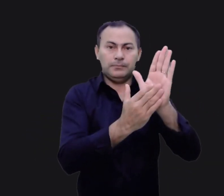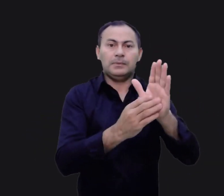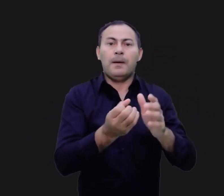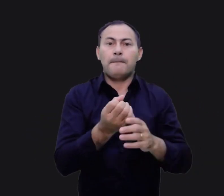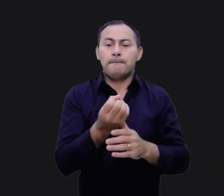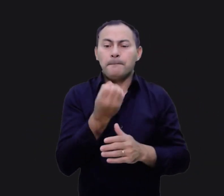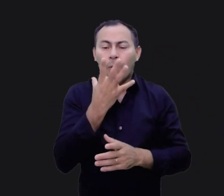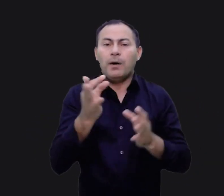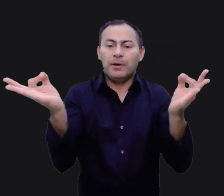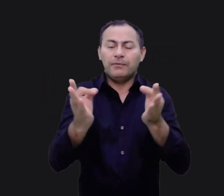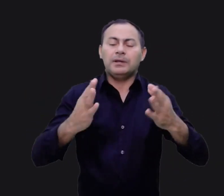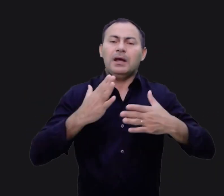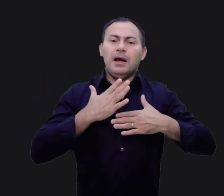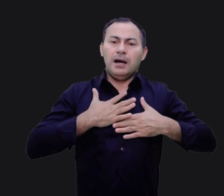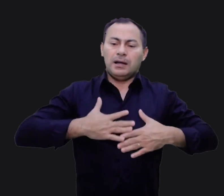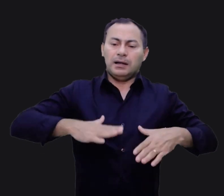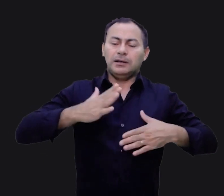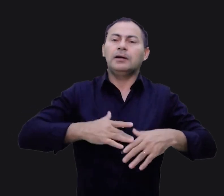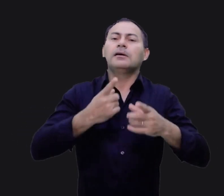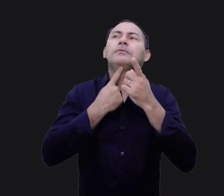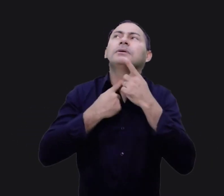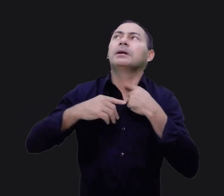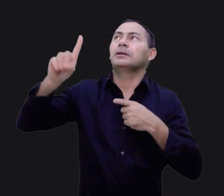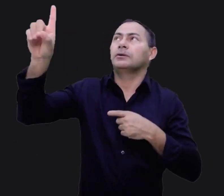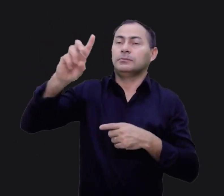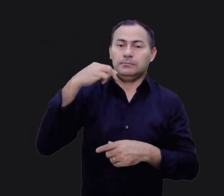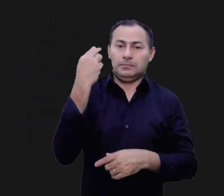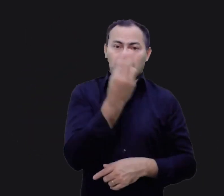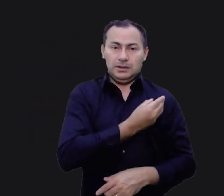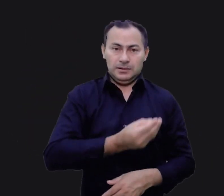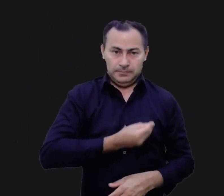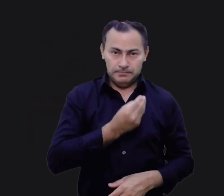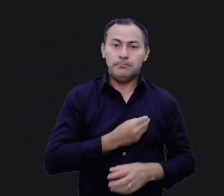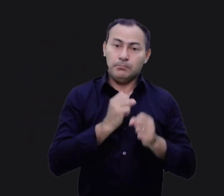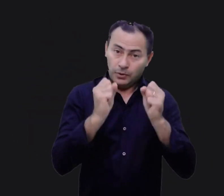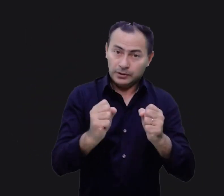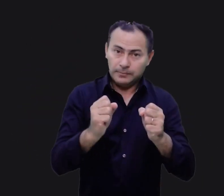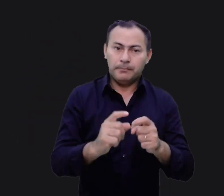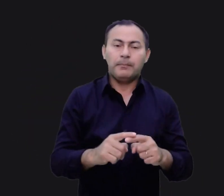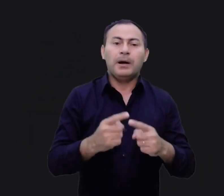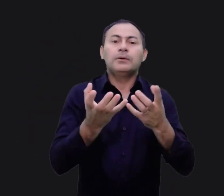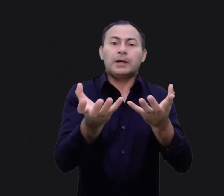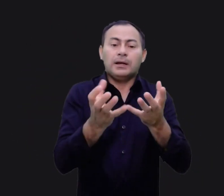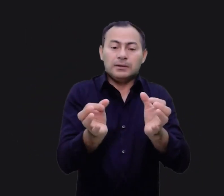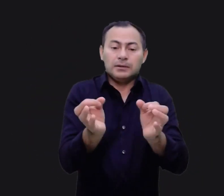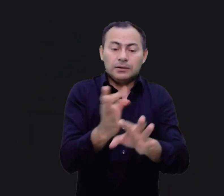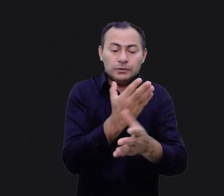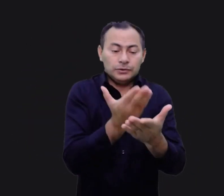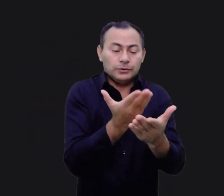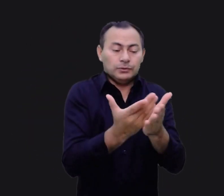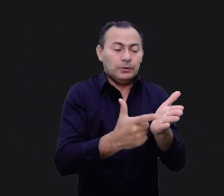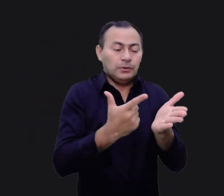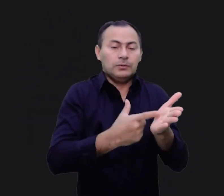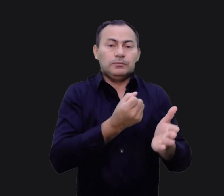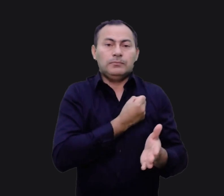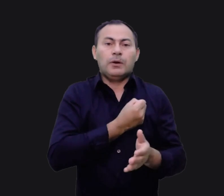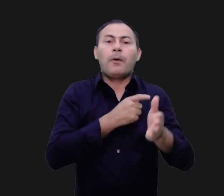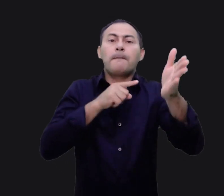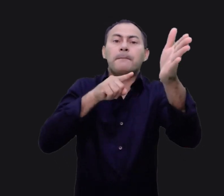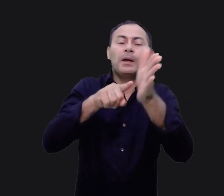Da boa, perfeita e agradável vontade de Deus para as nossas vidas. Quero terminar o estudo do livro de Números com a